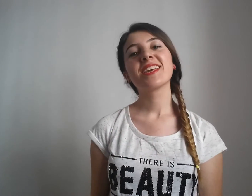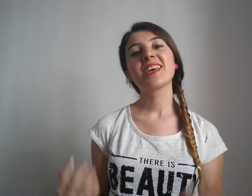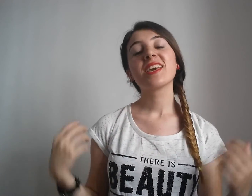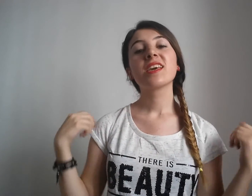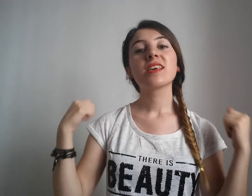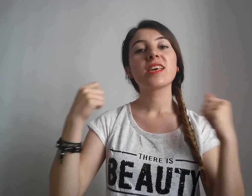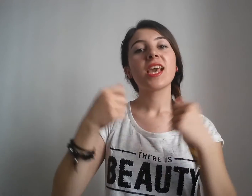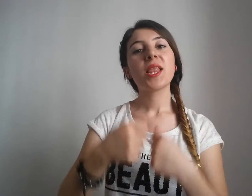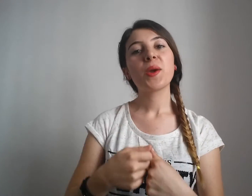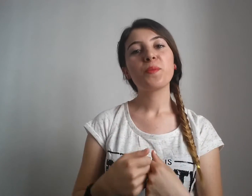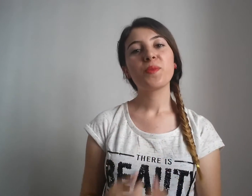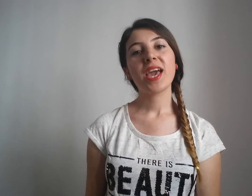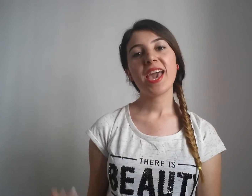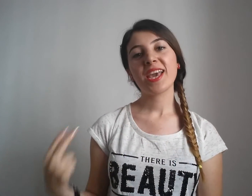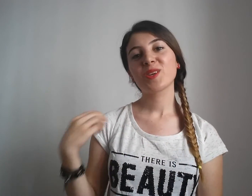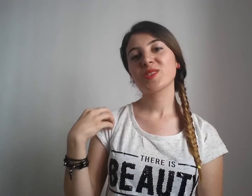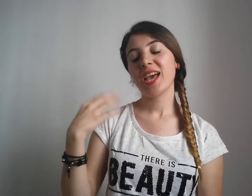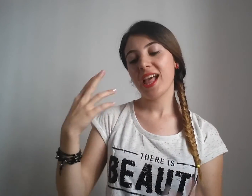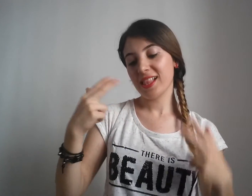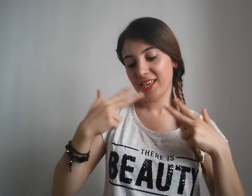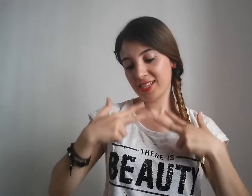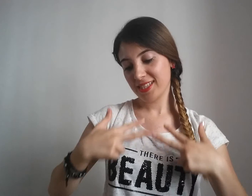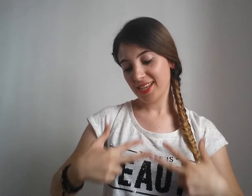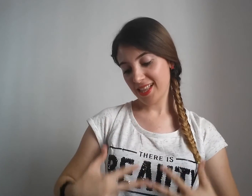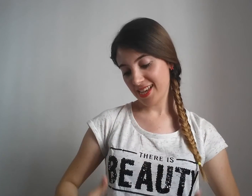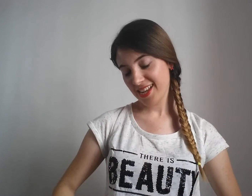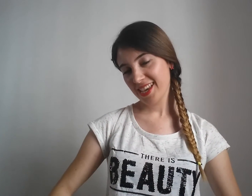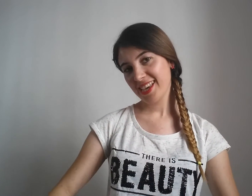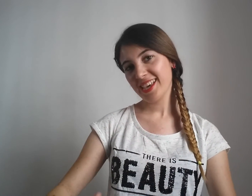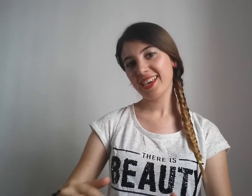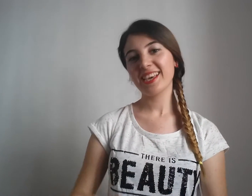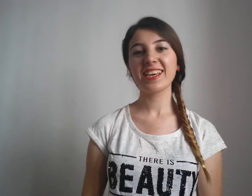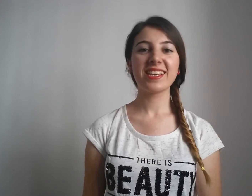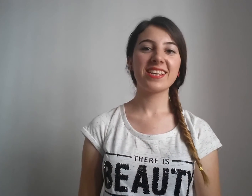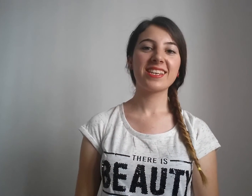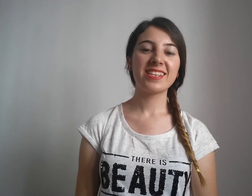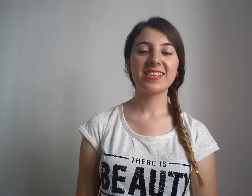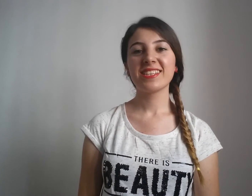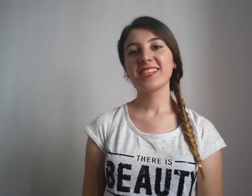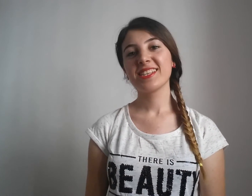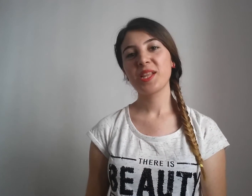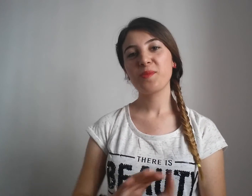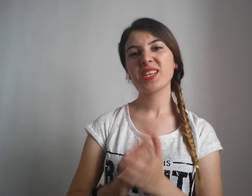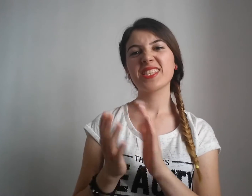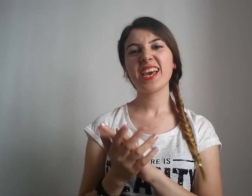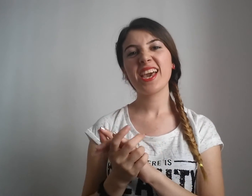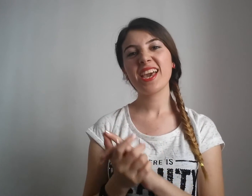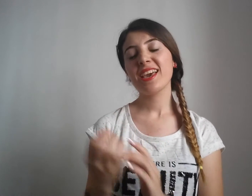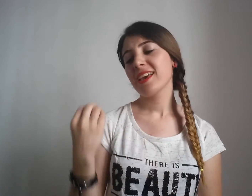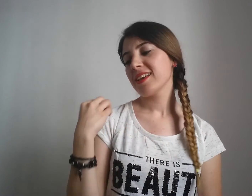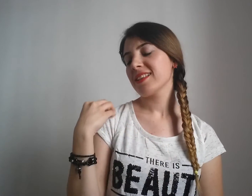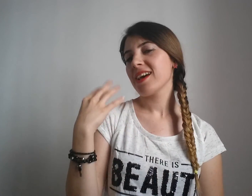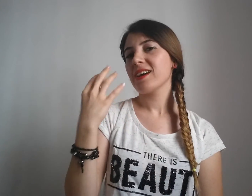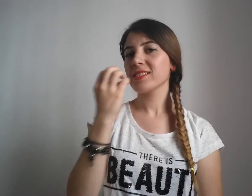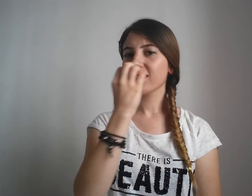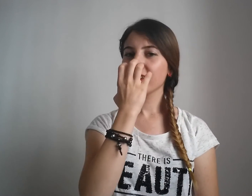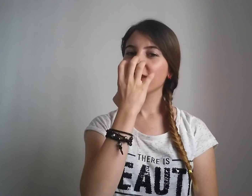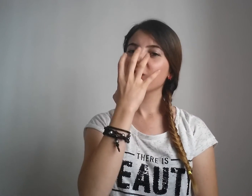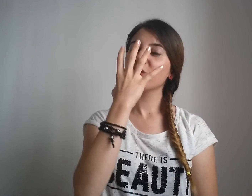giyelim en güzel giysileri. Elimizde taze kürt